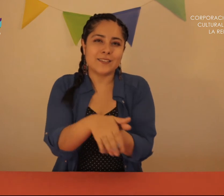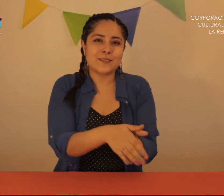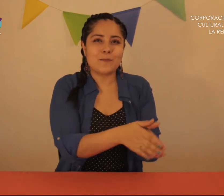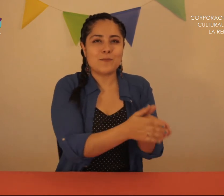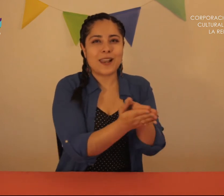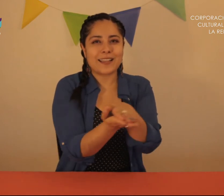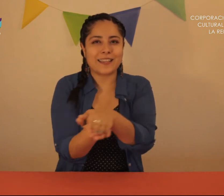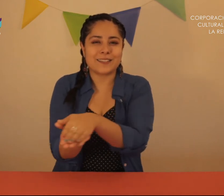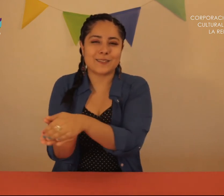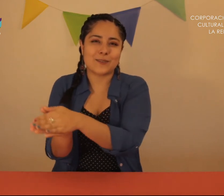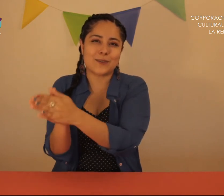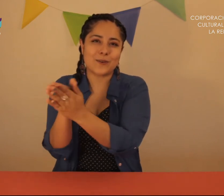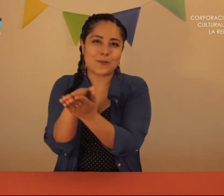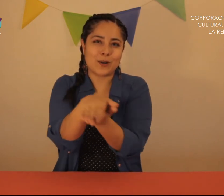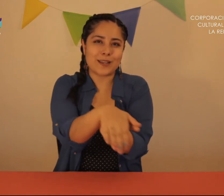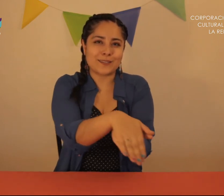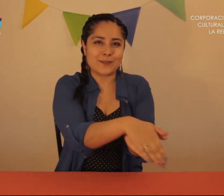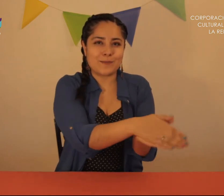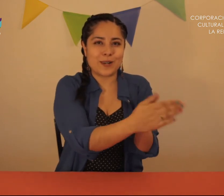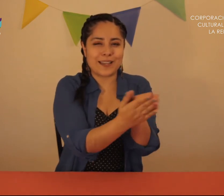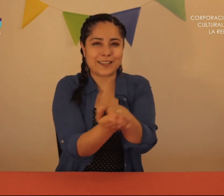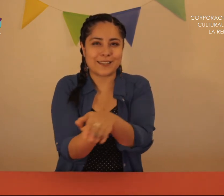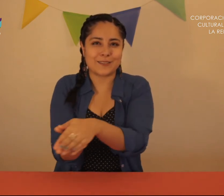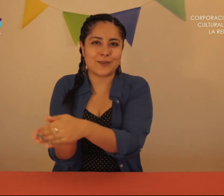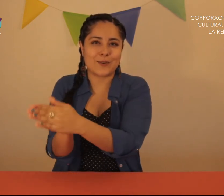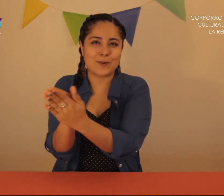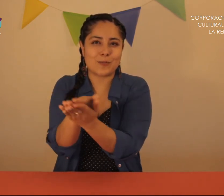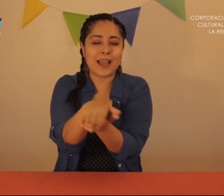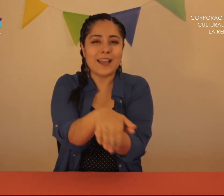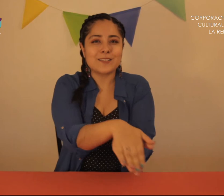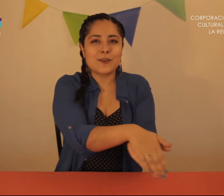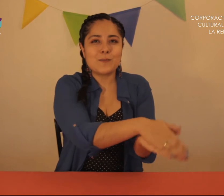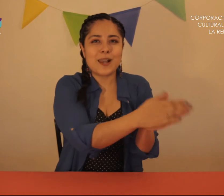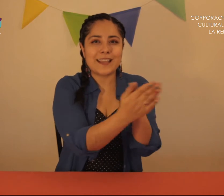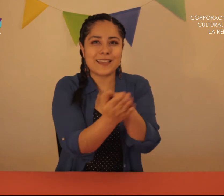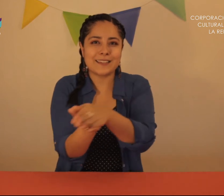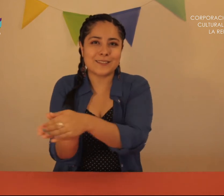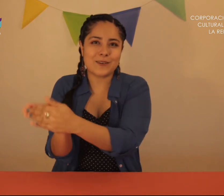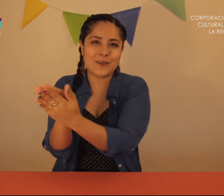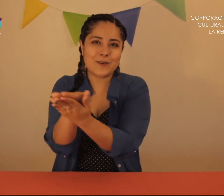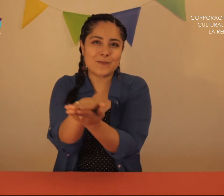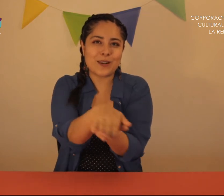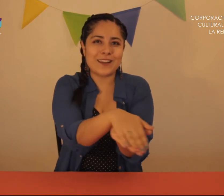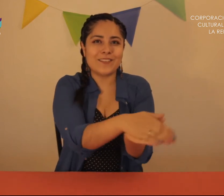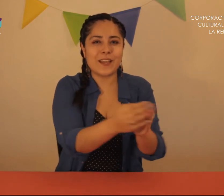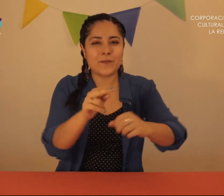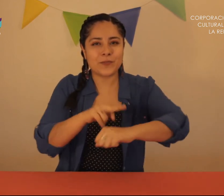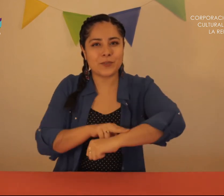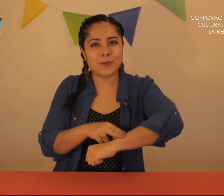sopla que sopla Sopla que sopla Sopla que sopla El viento y